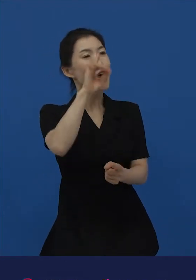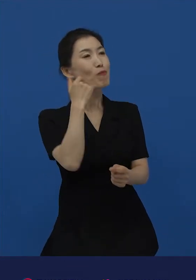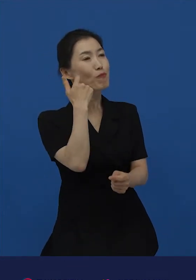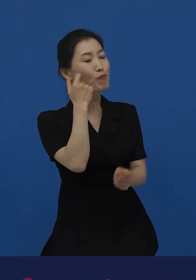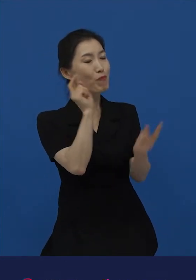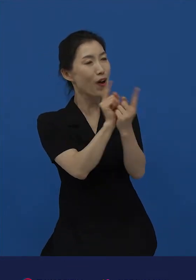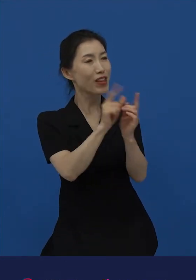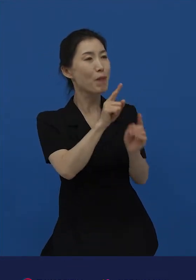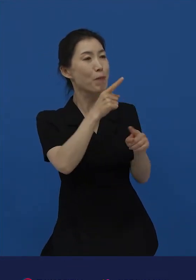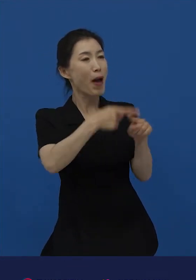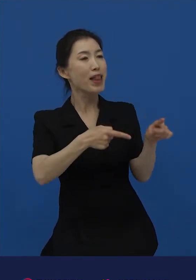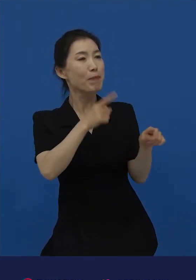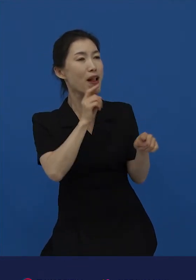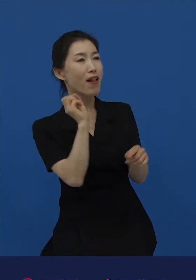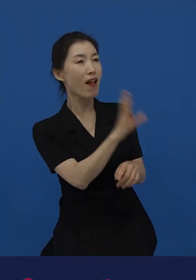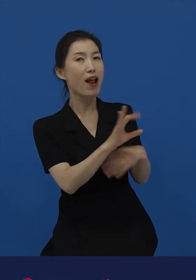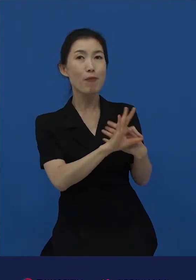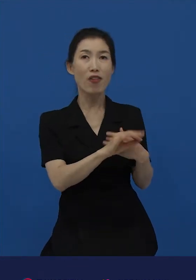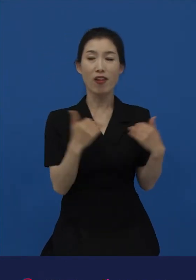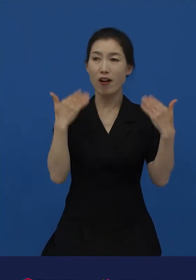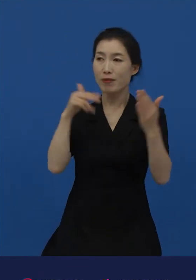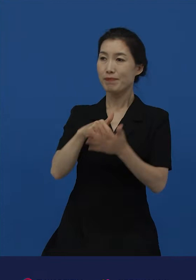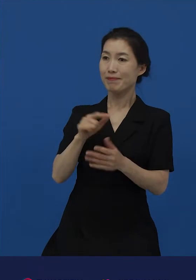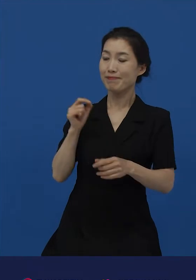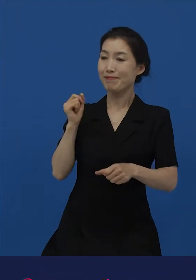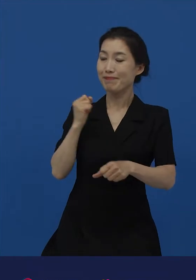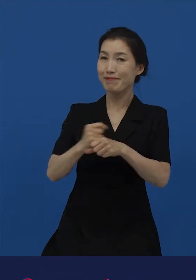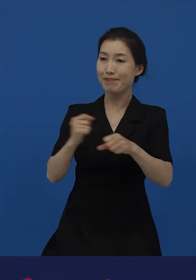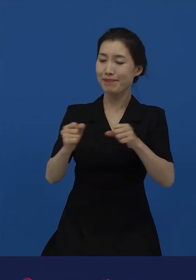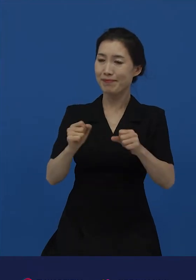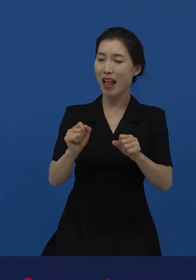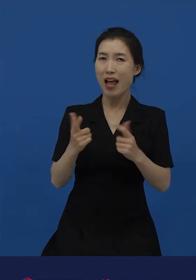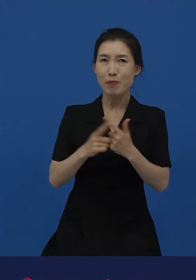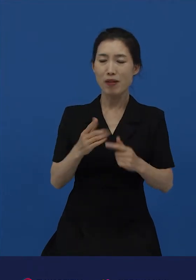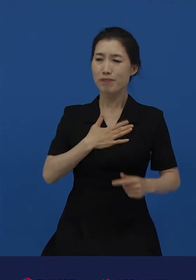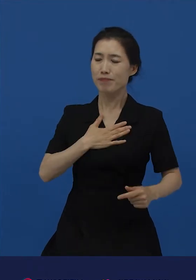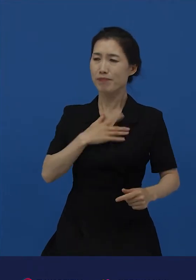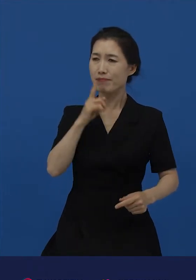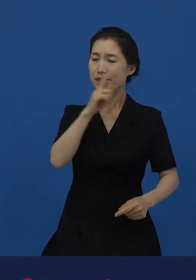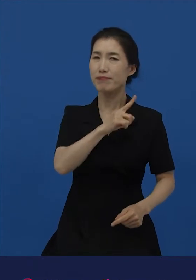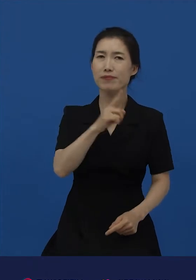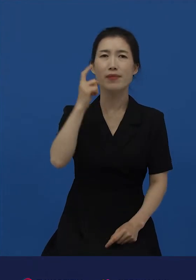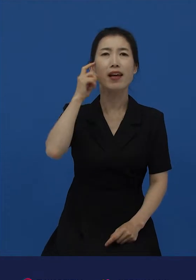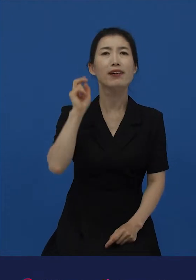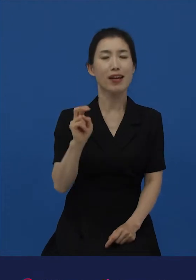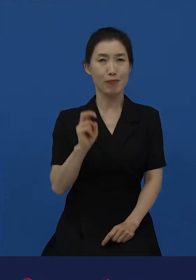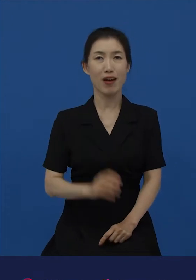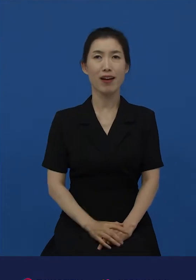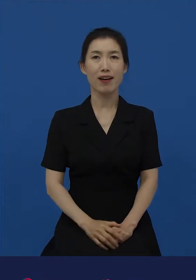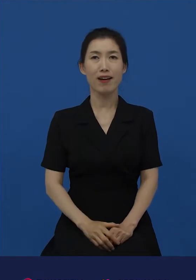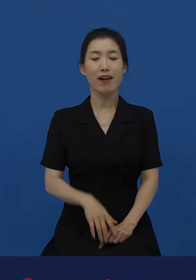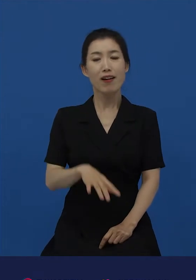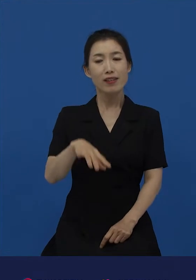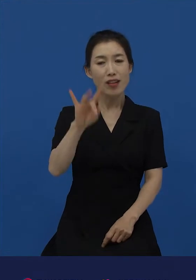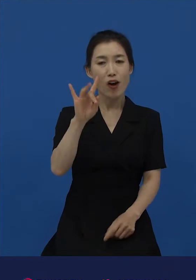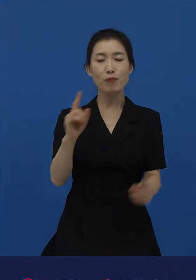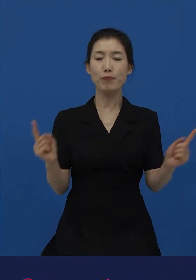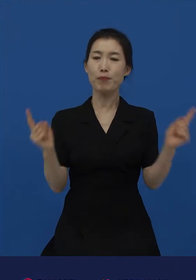반말을 한다면 어른들은 몹시 당황하며 불쾌할 것입니다. 왜 초면에 다짜고짜 아이들을